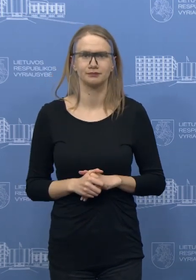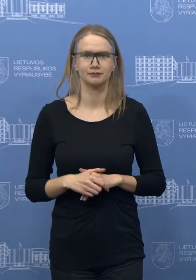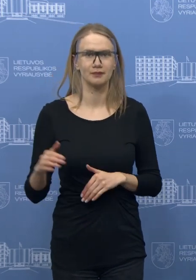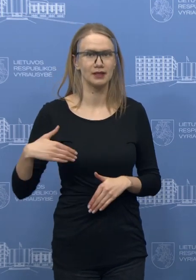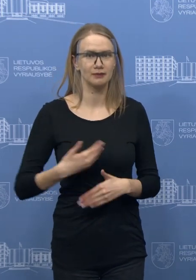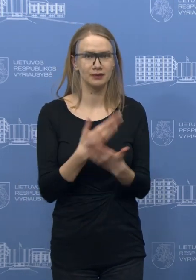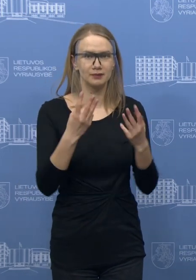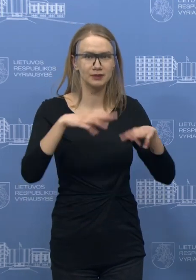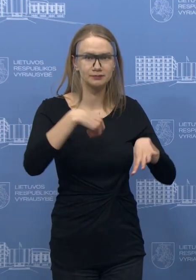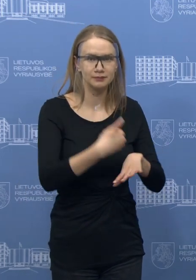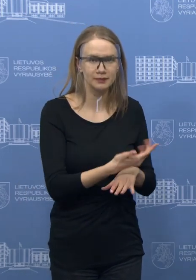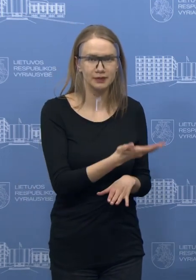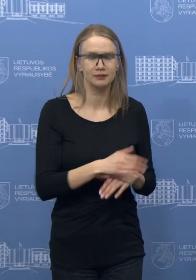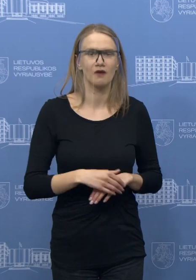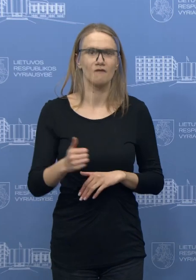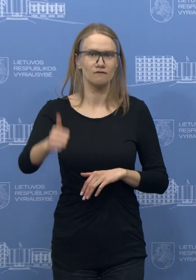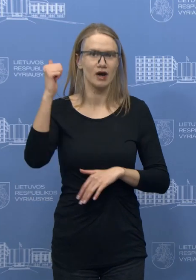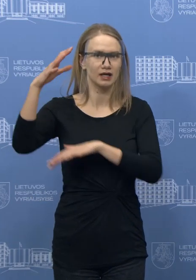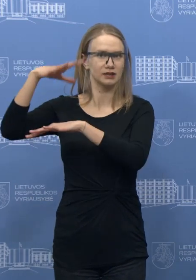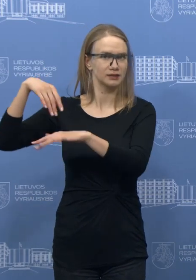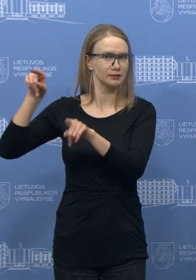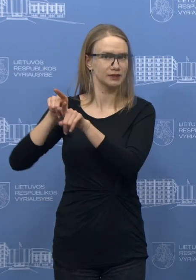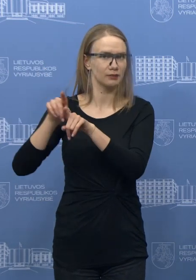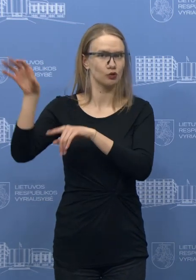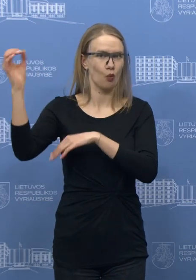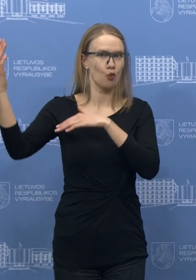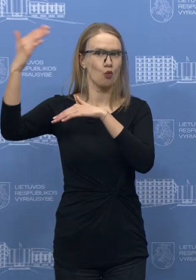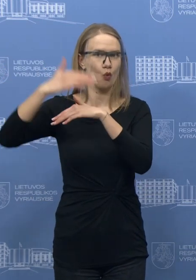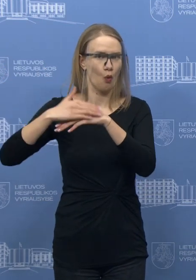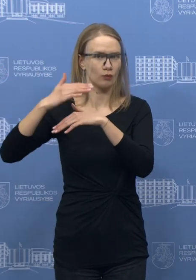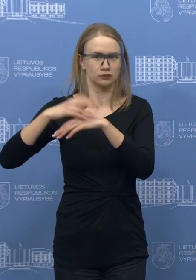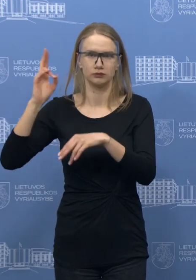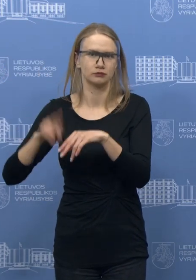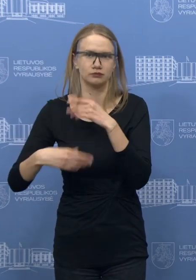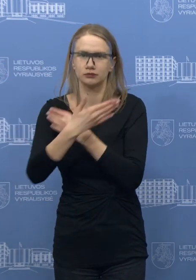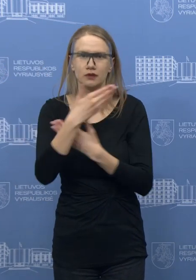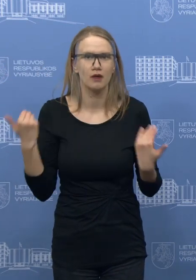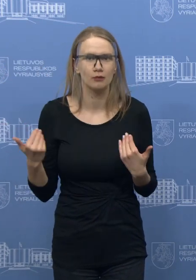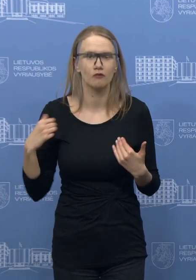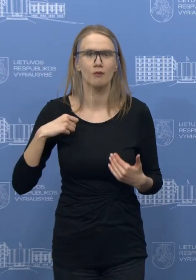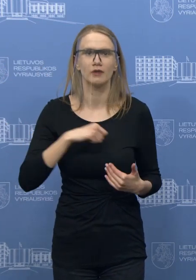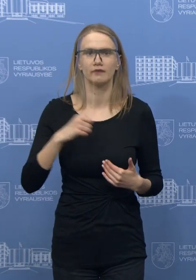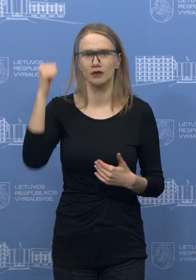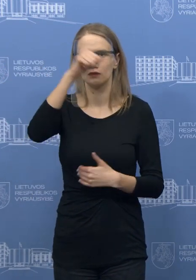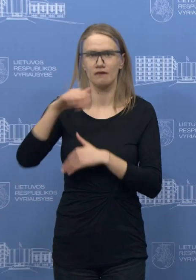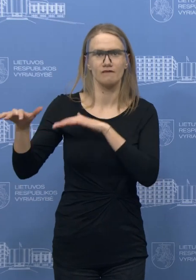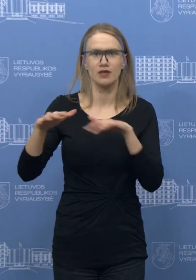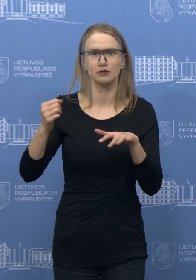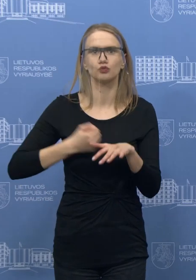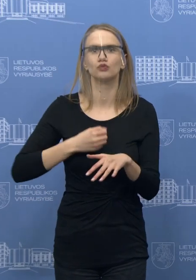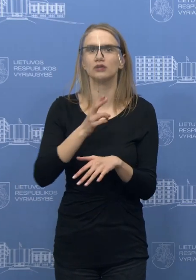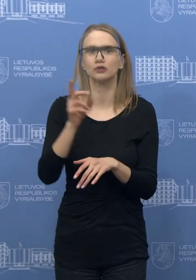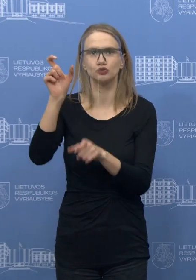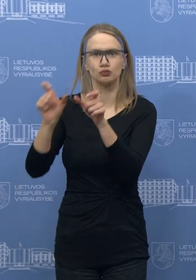Seikia, tai Seimas vakar neapsisprendė ir dėl subsidijų darbo vietoms ir išmokų dirbantiems savarantiškai, o jau nuo šios